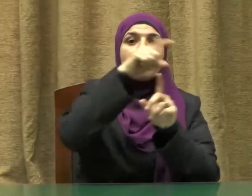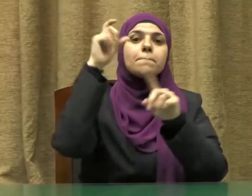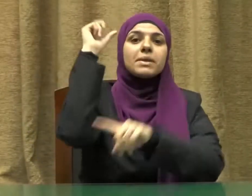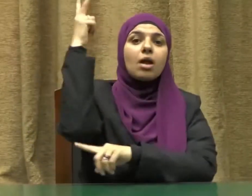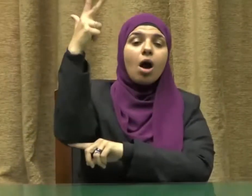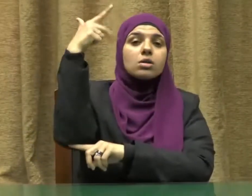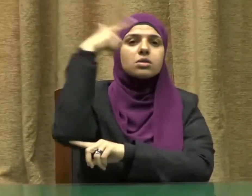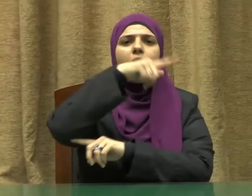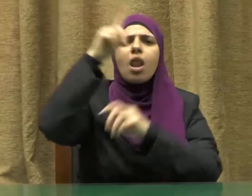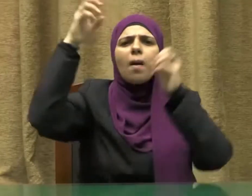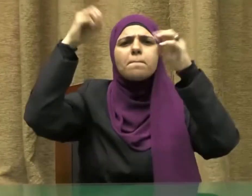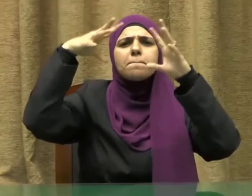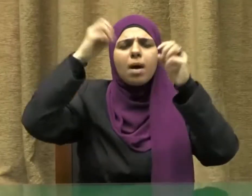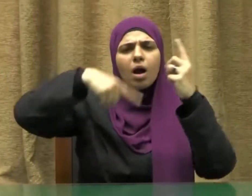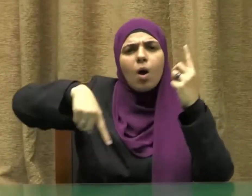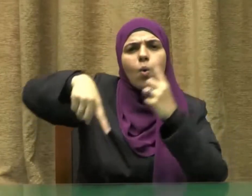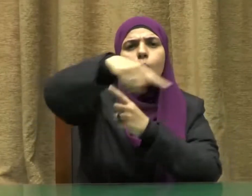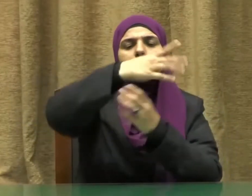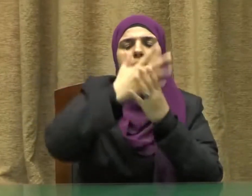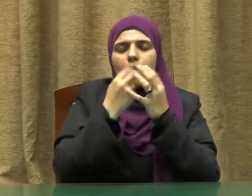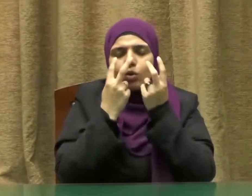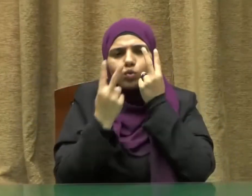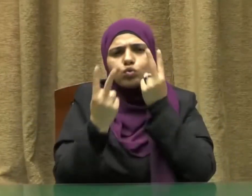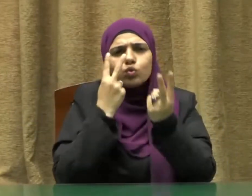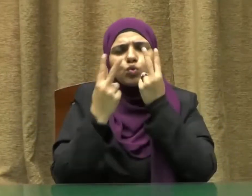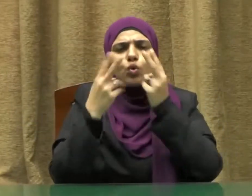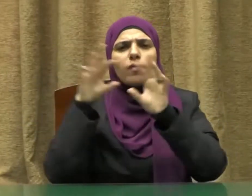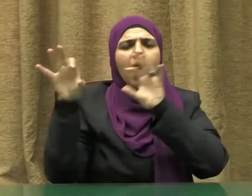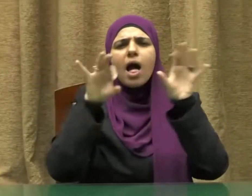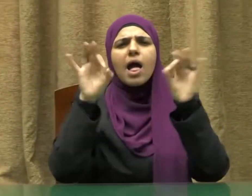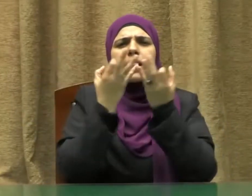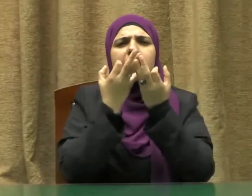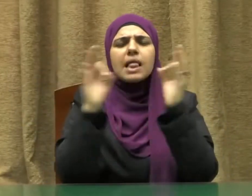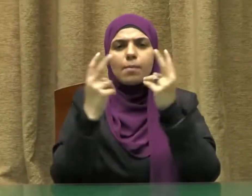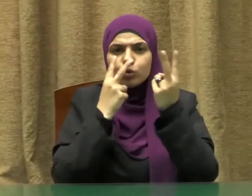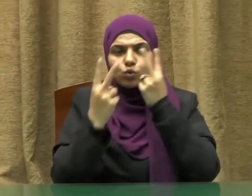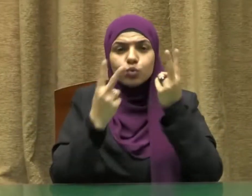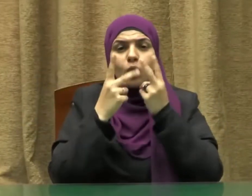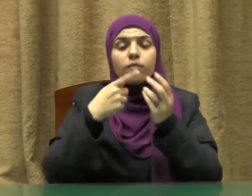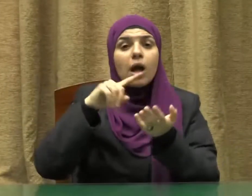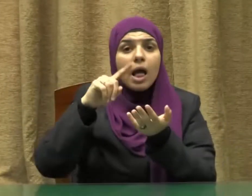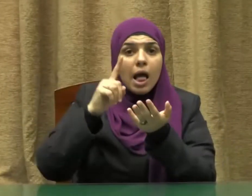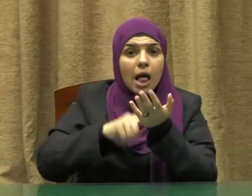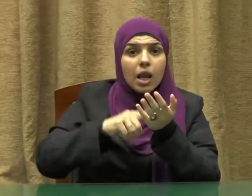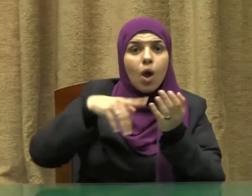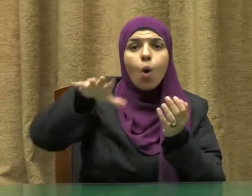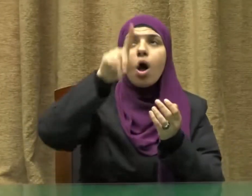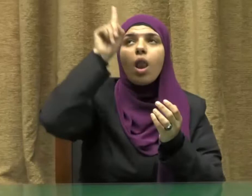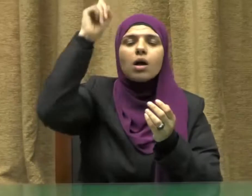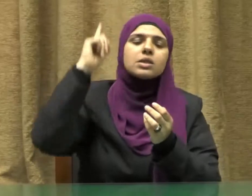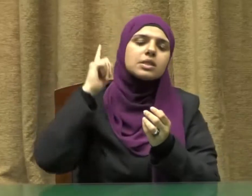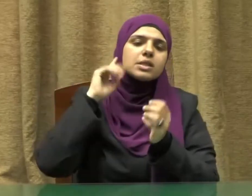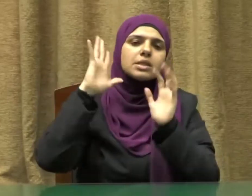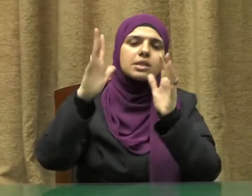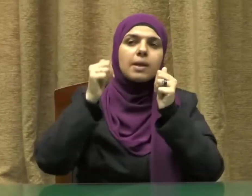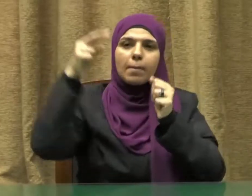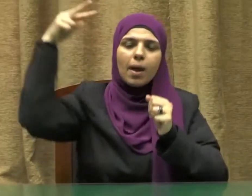الأقصى الذي باركنا حوله لنريه من آياتنا إنه هو السميع